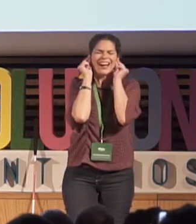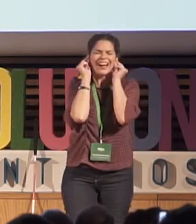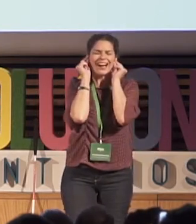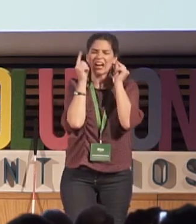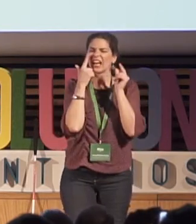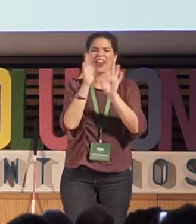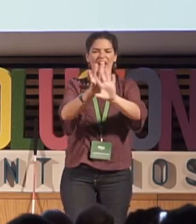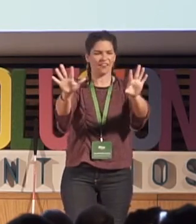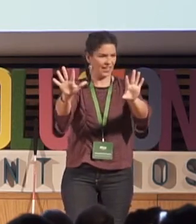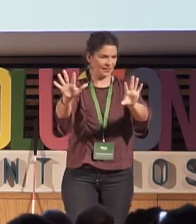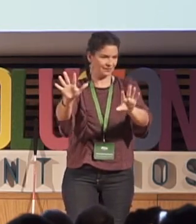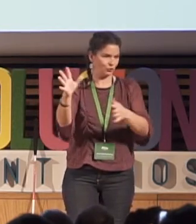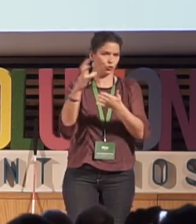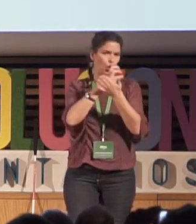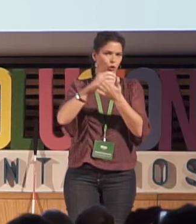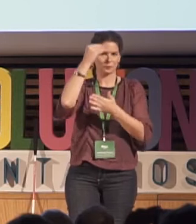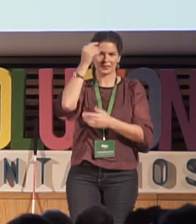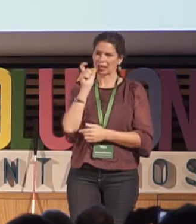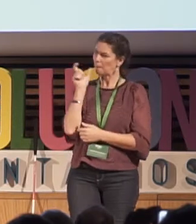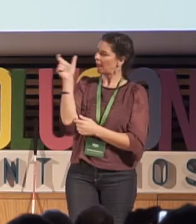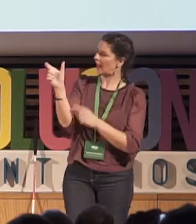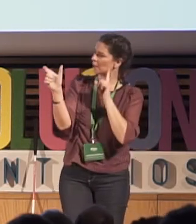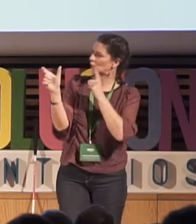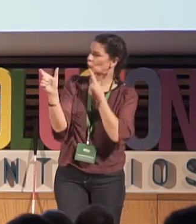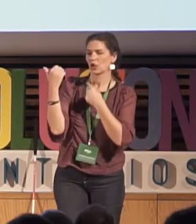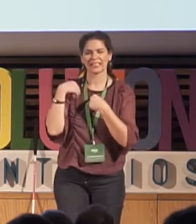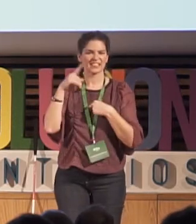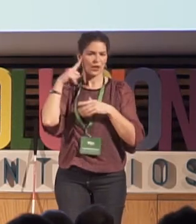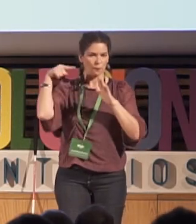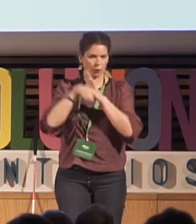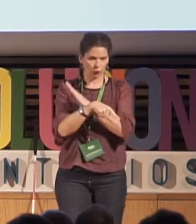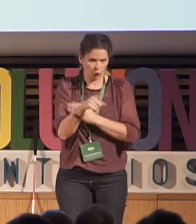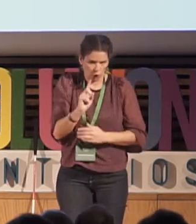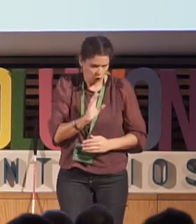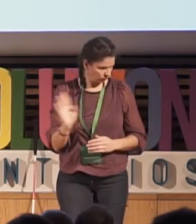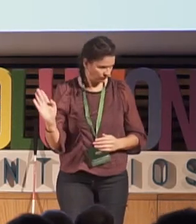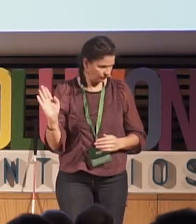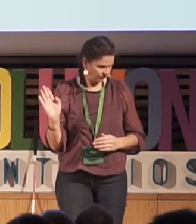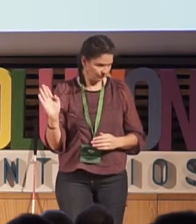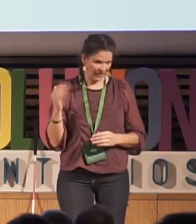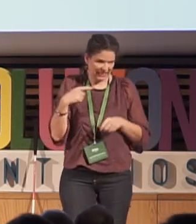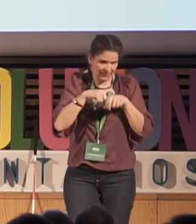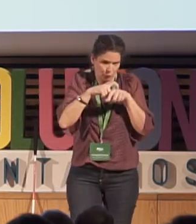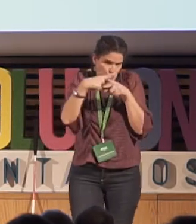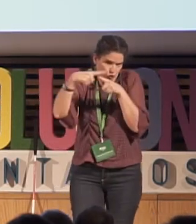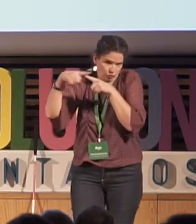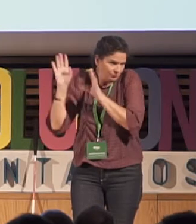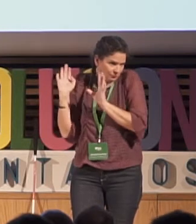muchísimos estilos. No es que no todas las personas sordas son sordas total, 100%. Hay gente que tiene buenos